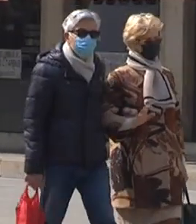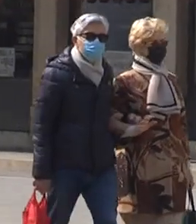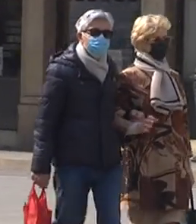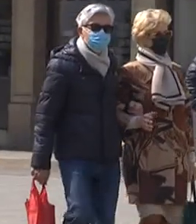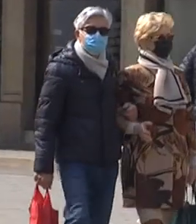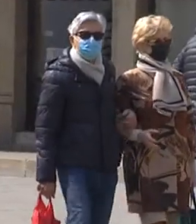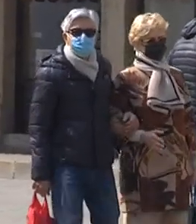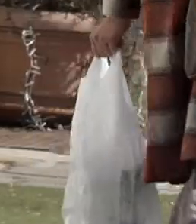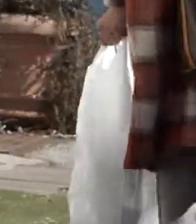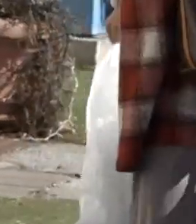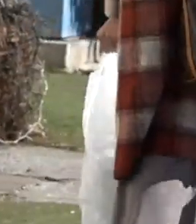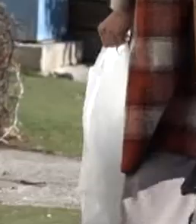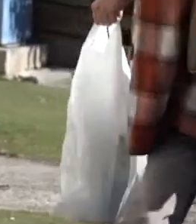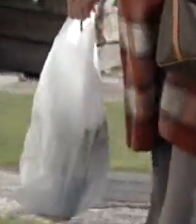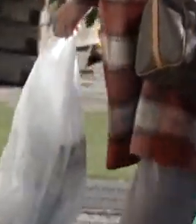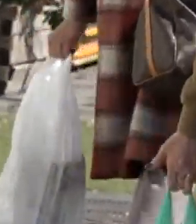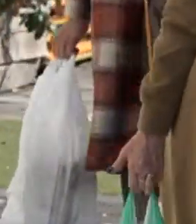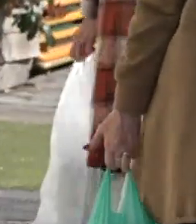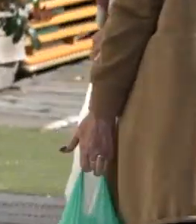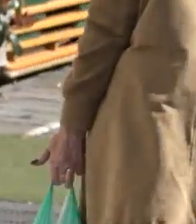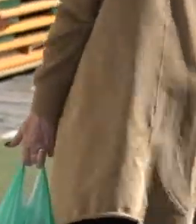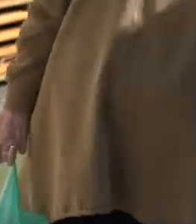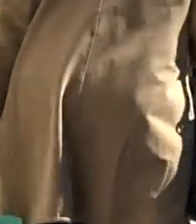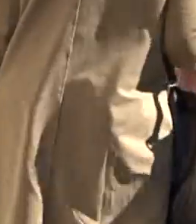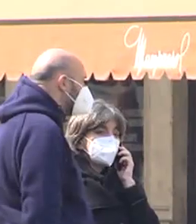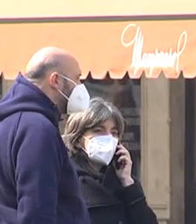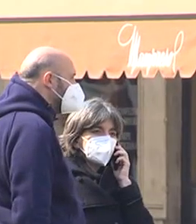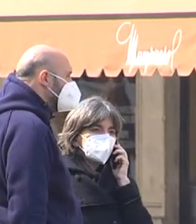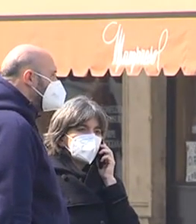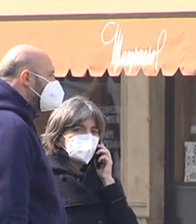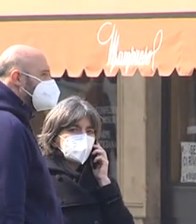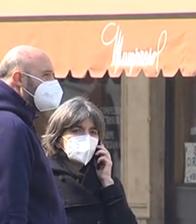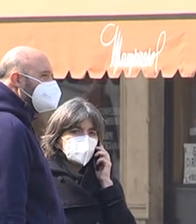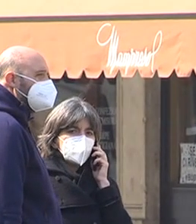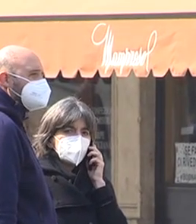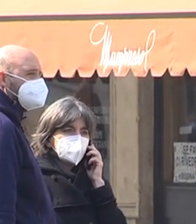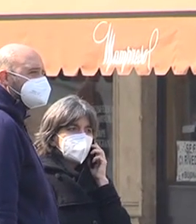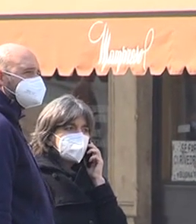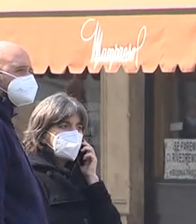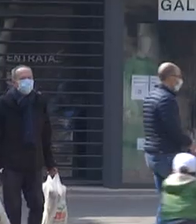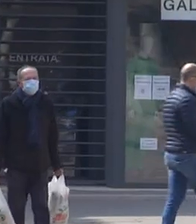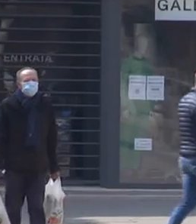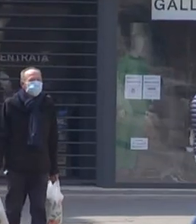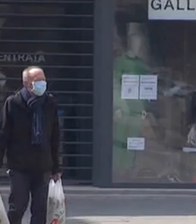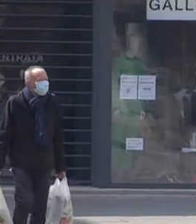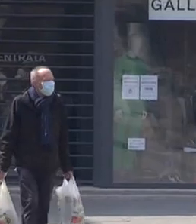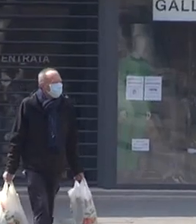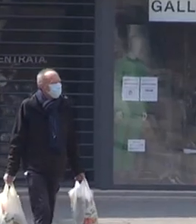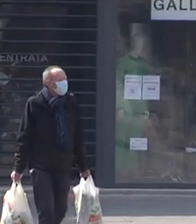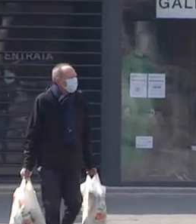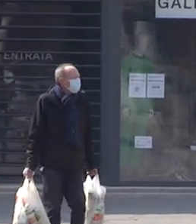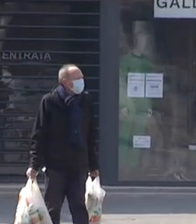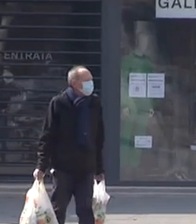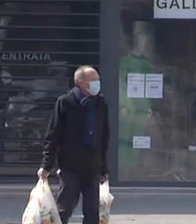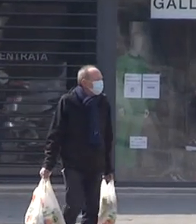riprese. Il decreto prevede fino al 30 aprile zona rossa e zona arancione. Qualora le condizioni epidemiologiche consentissero di